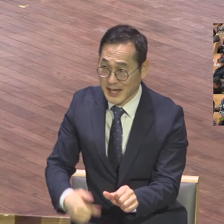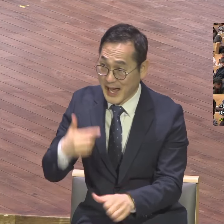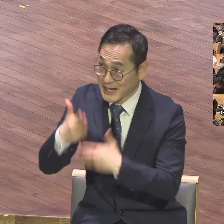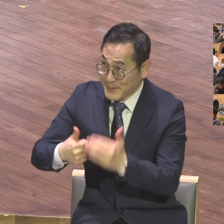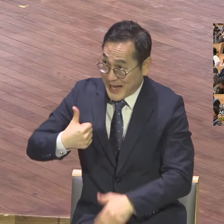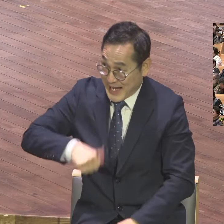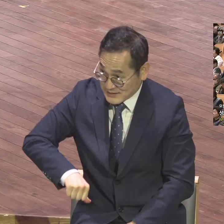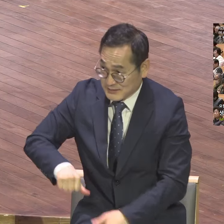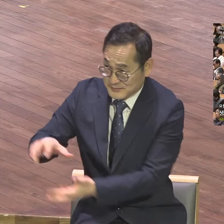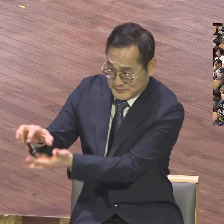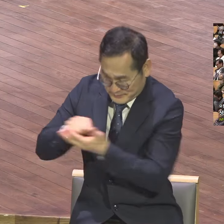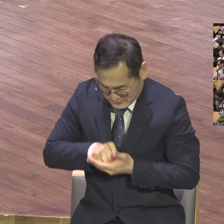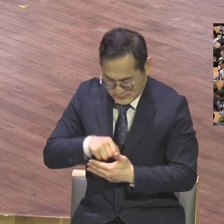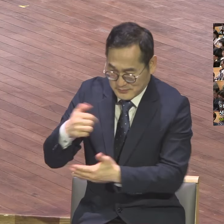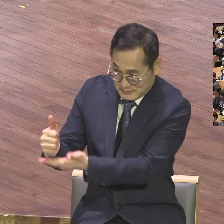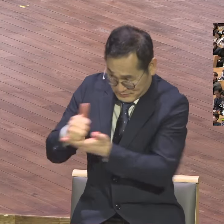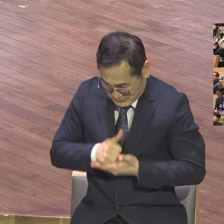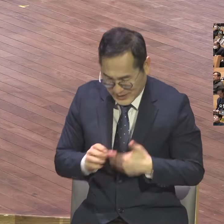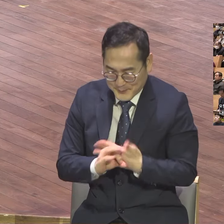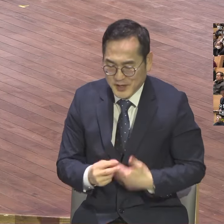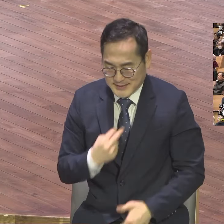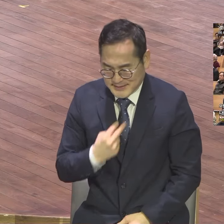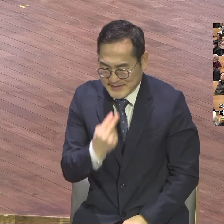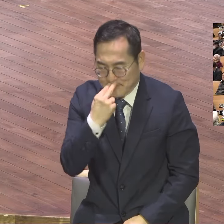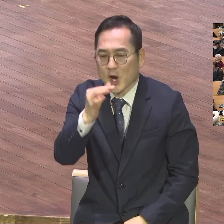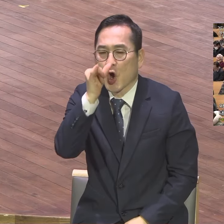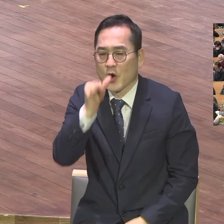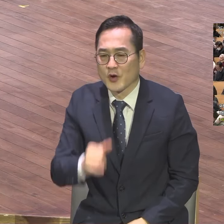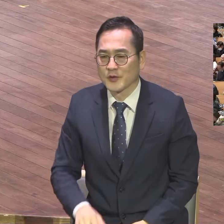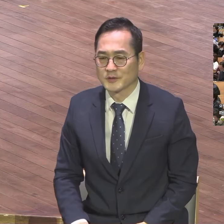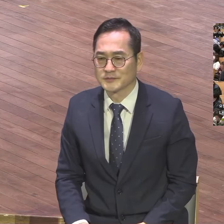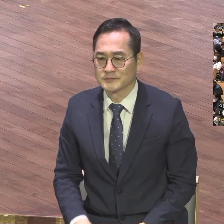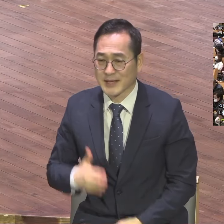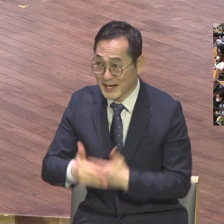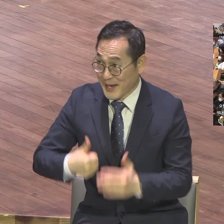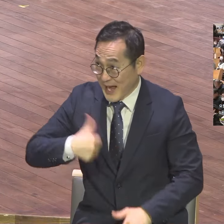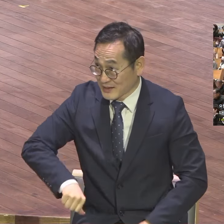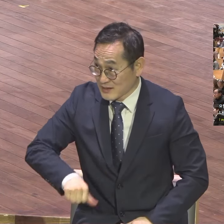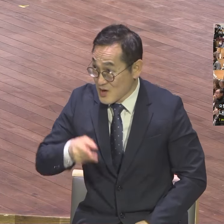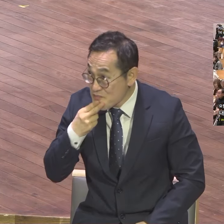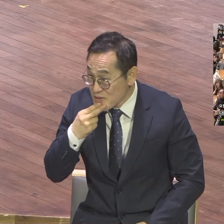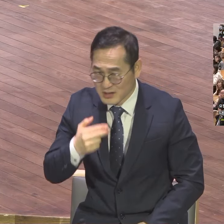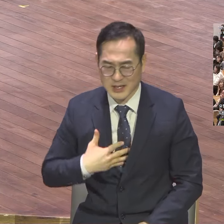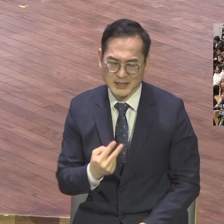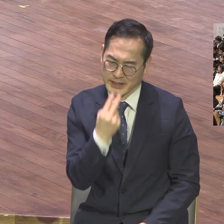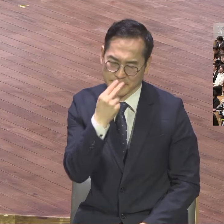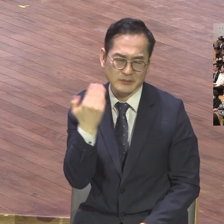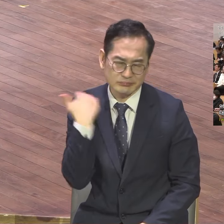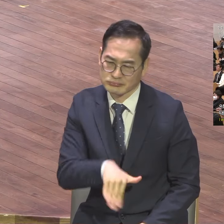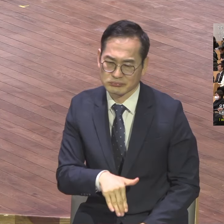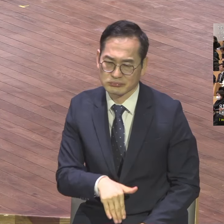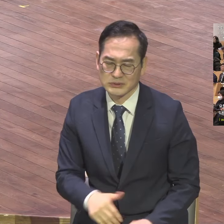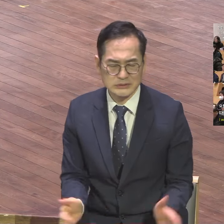없는 생명이 없는 이라 내가 하나님의 아들의 이름을 믿는 너에게 너에게 이름은 너에게